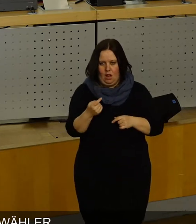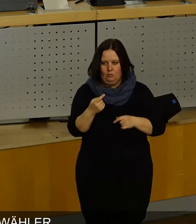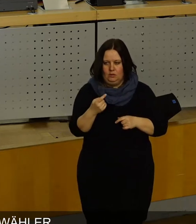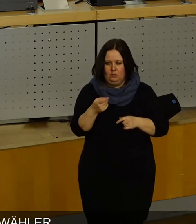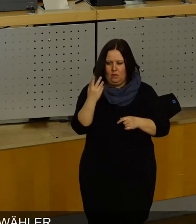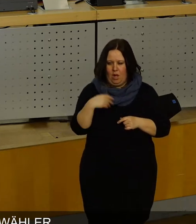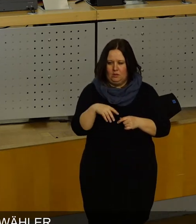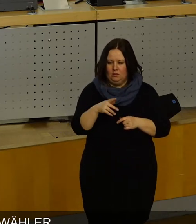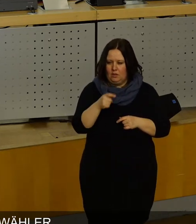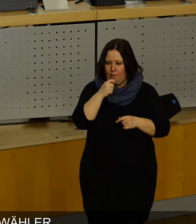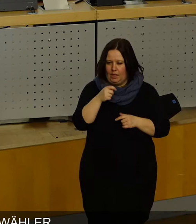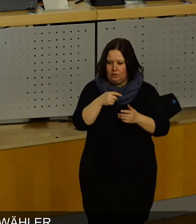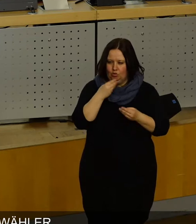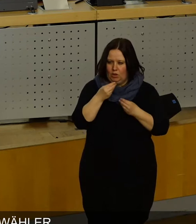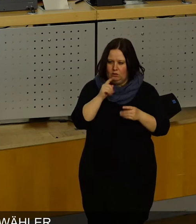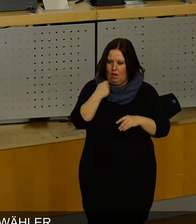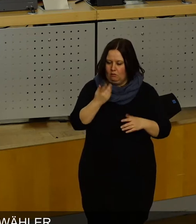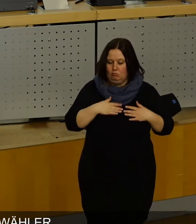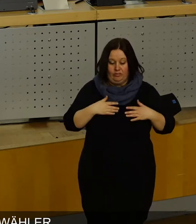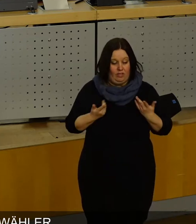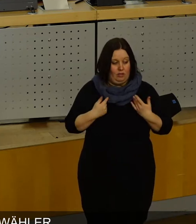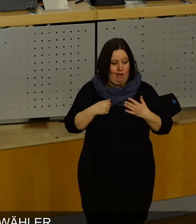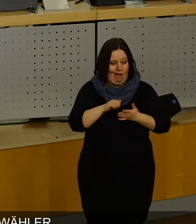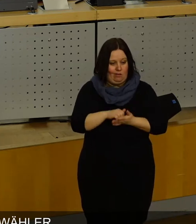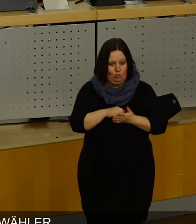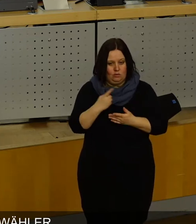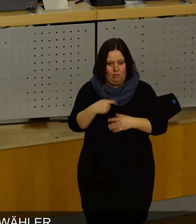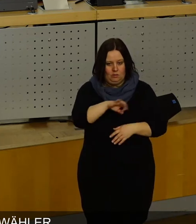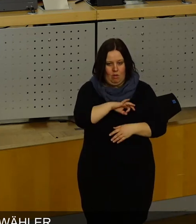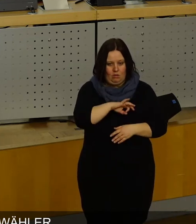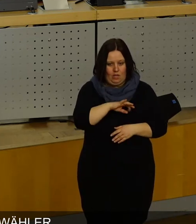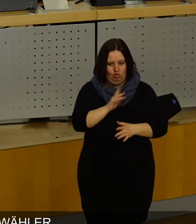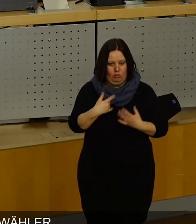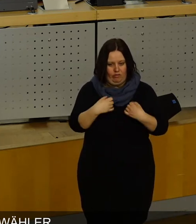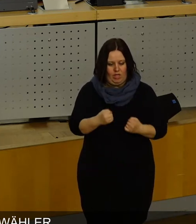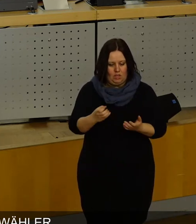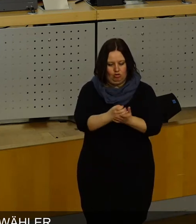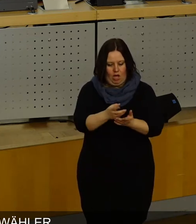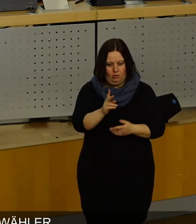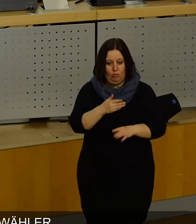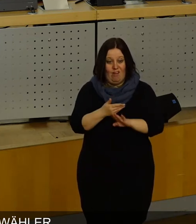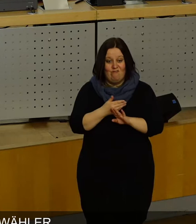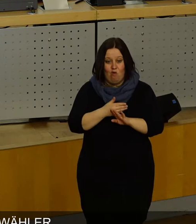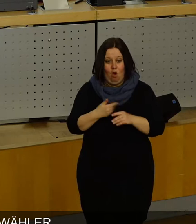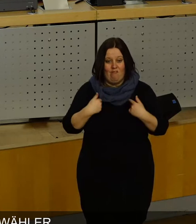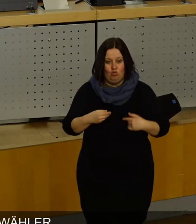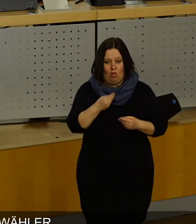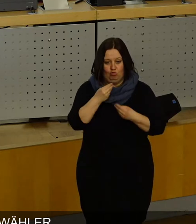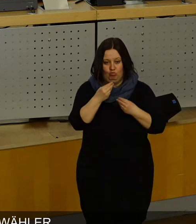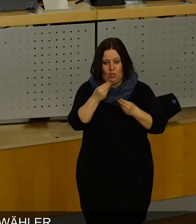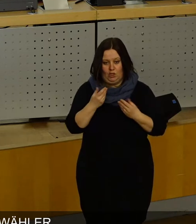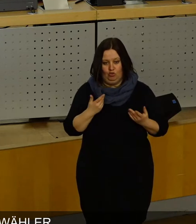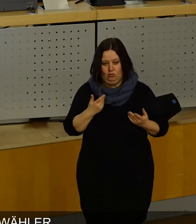Pressegespräch gesagt, ist der Eindruck entstanden, dass sich eine Partei, hier natürlich die SPD, schon festgelegt habe, bevor es zu Vorstellungsgesprächen